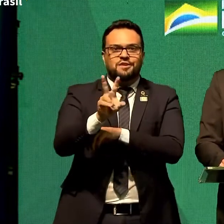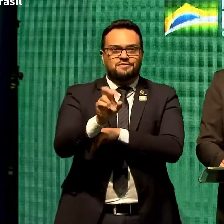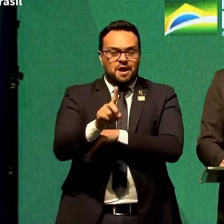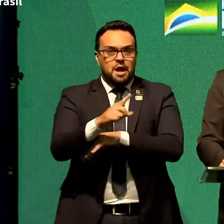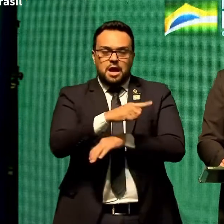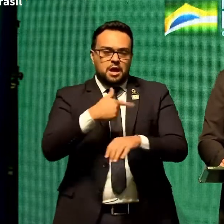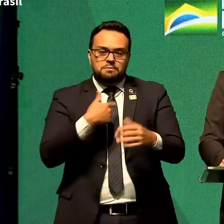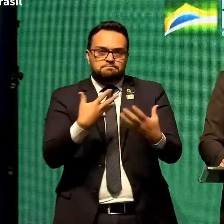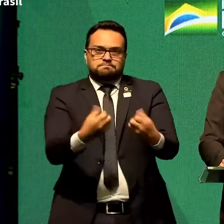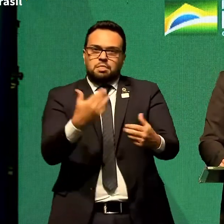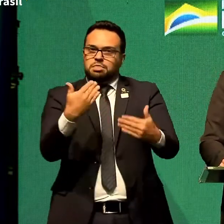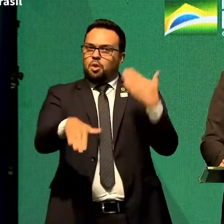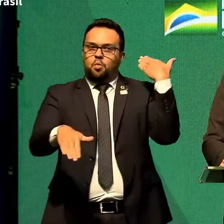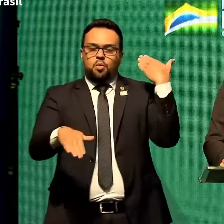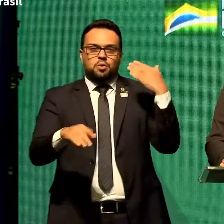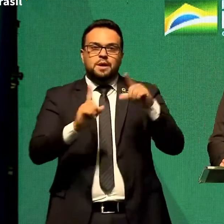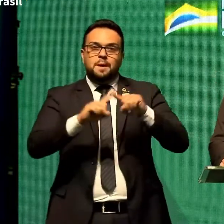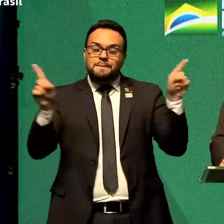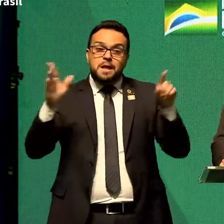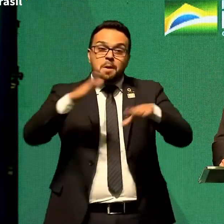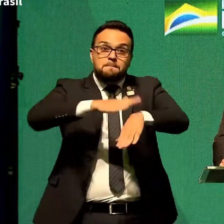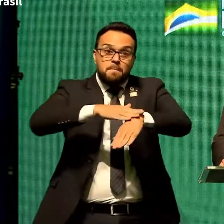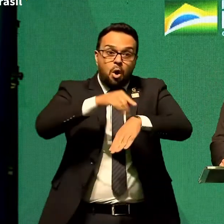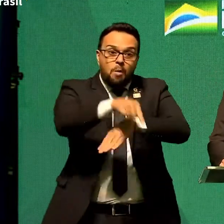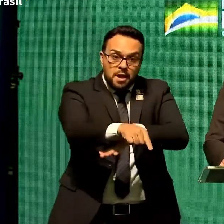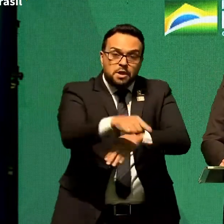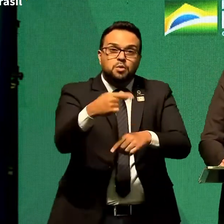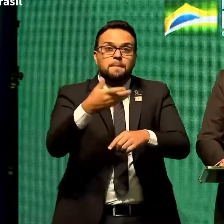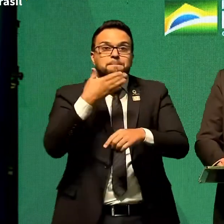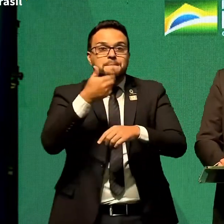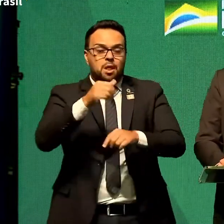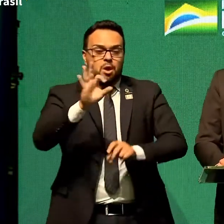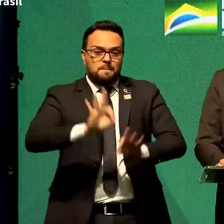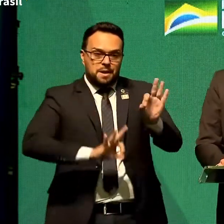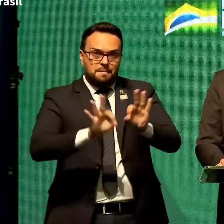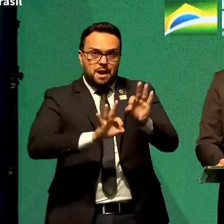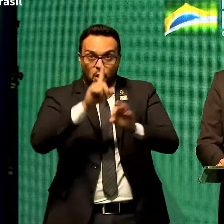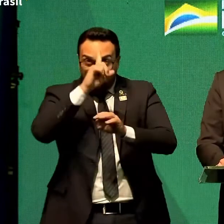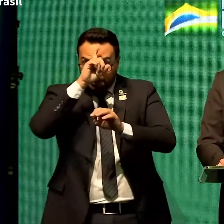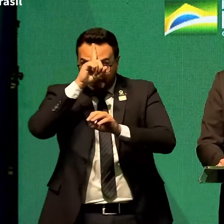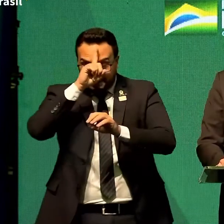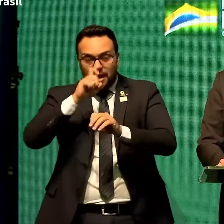momento para você melhor preparar as suas unidades de saúde.